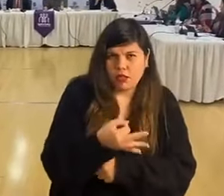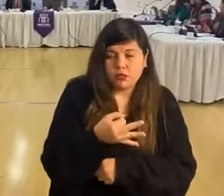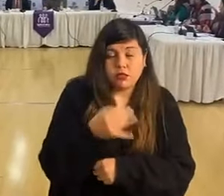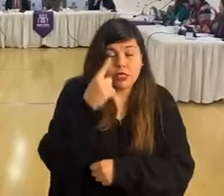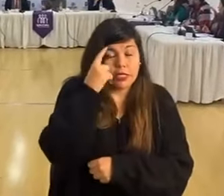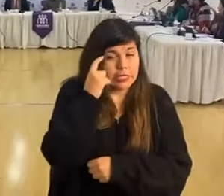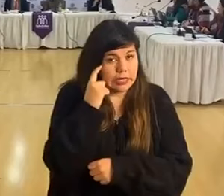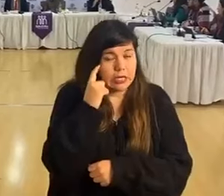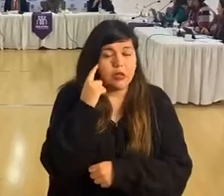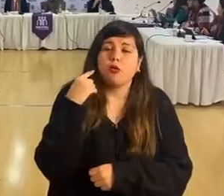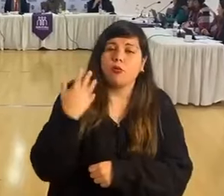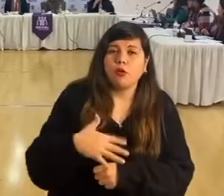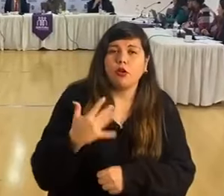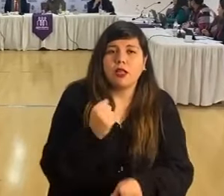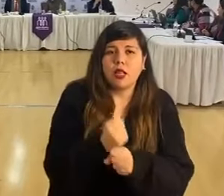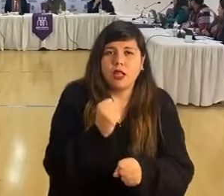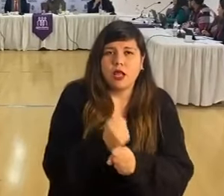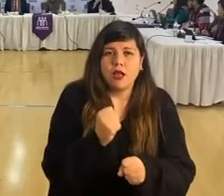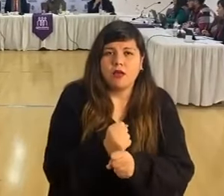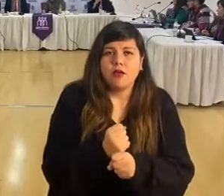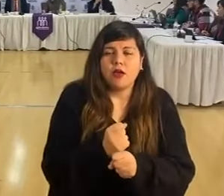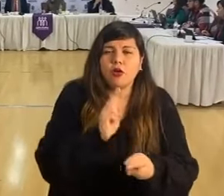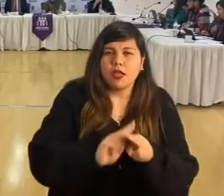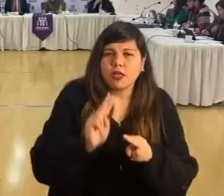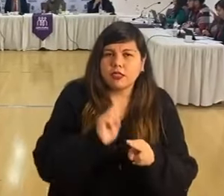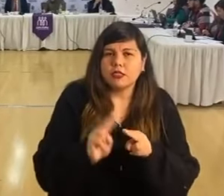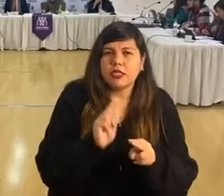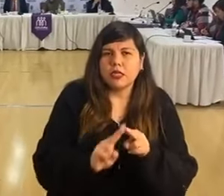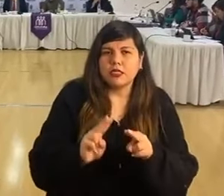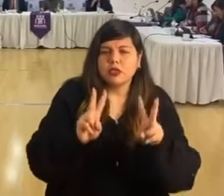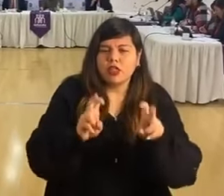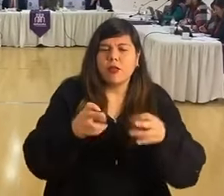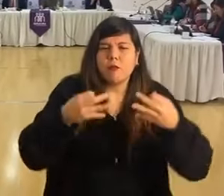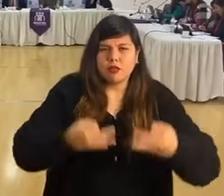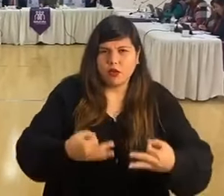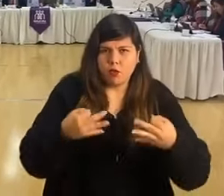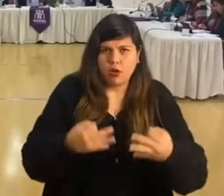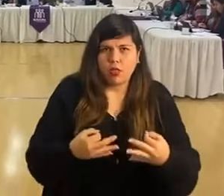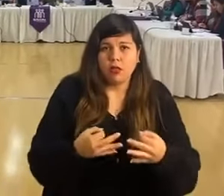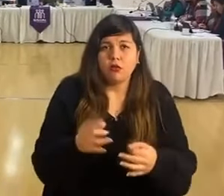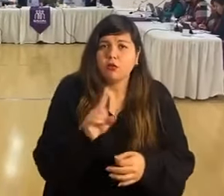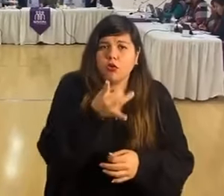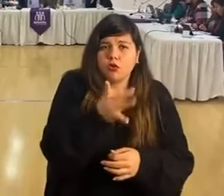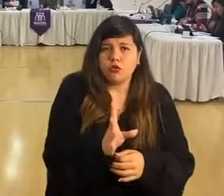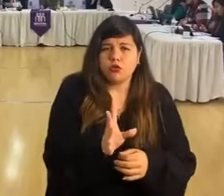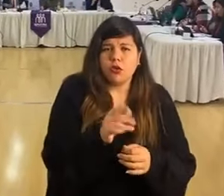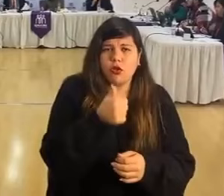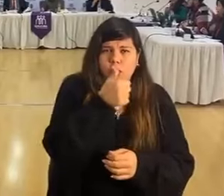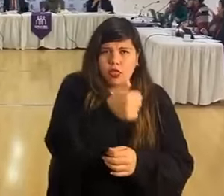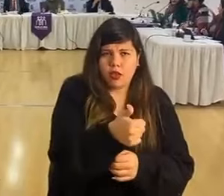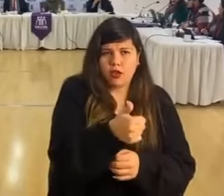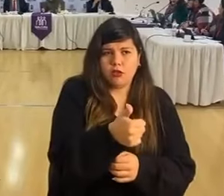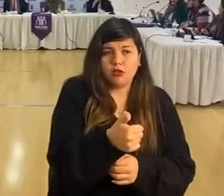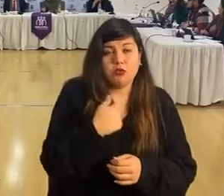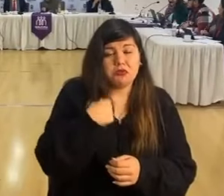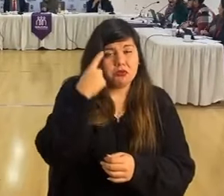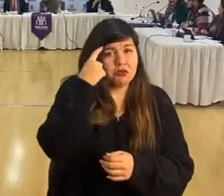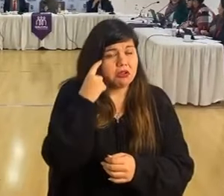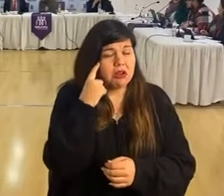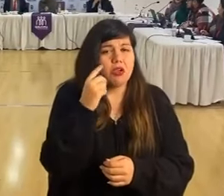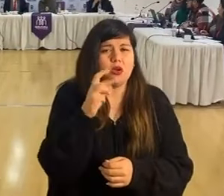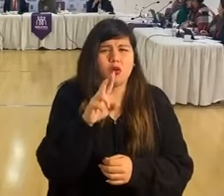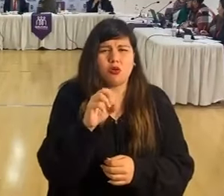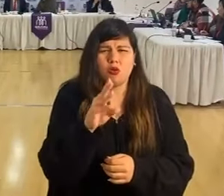Creo que es importante el trabajo que se hizo de seguridad, no solamente por parte del director, creo que